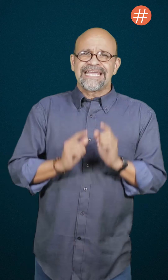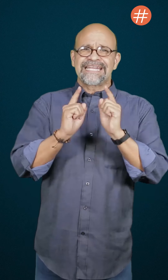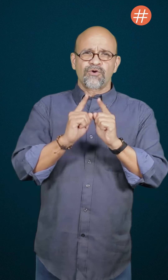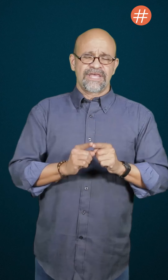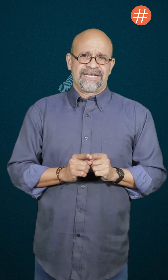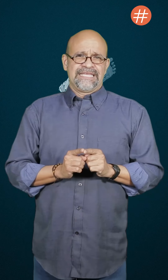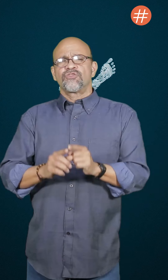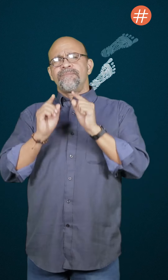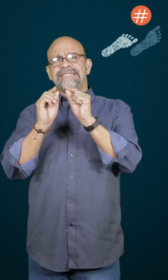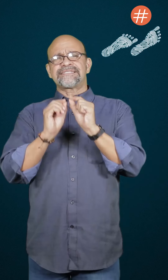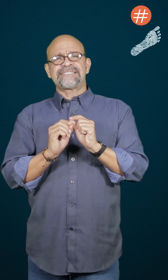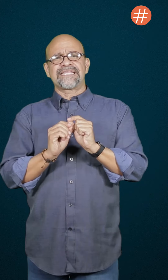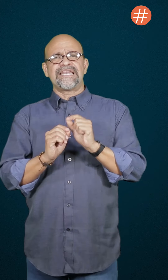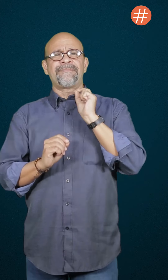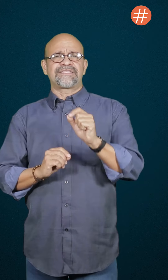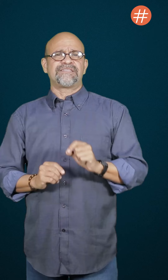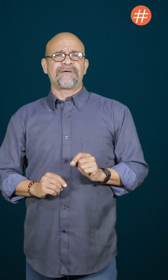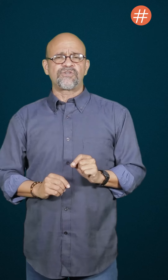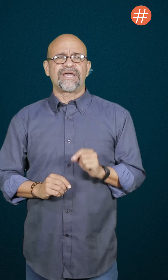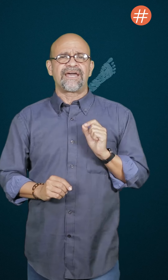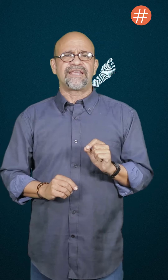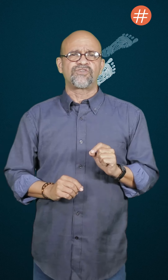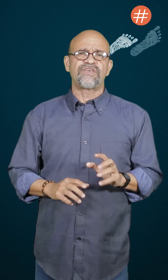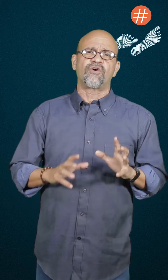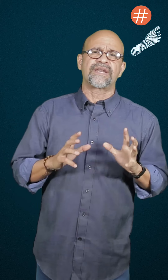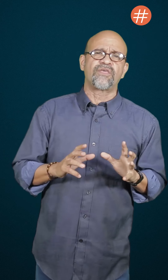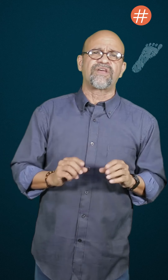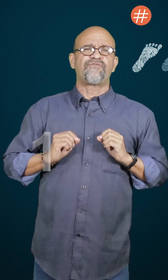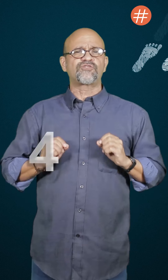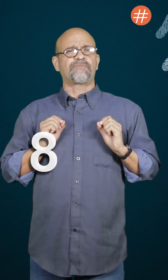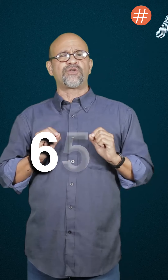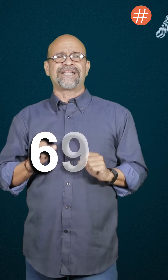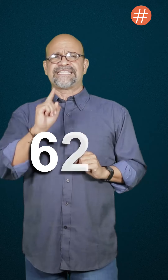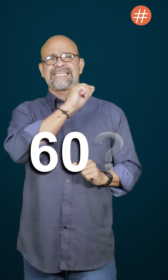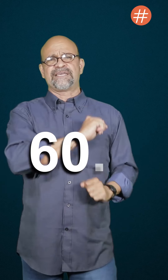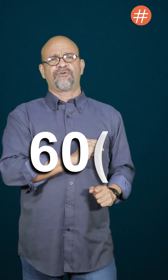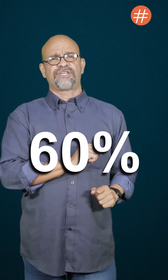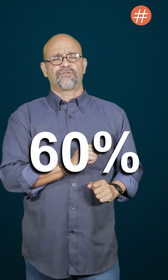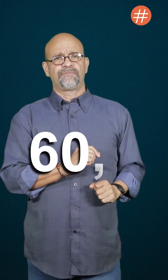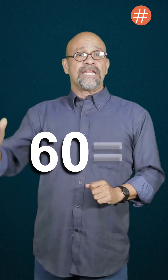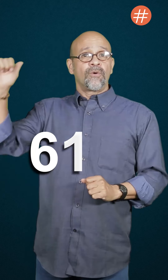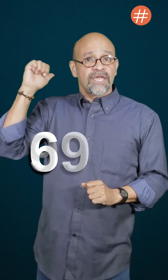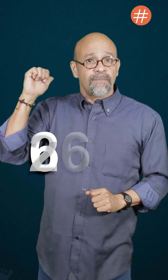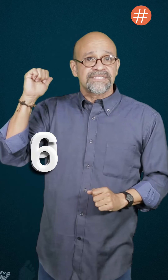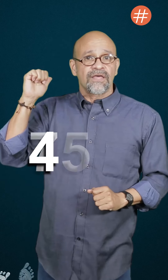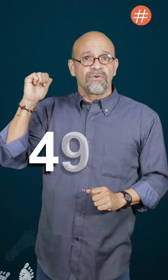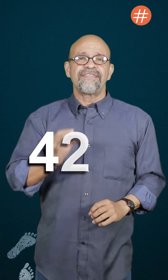hay que recordar que en 2017 la participación en las elecciones de gobernadores fue superior al 60%. El domingo pasado fue